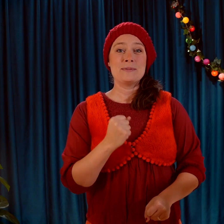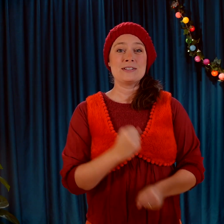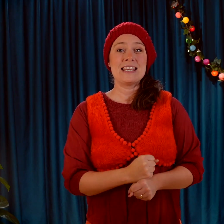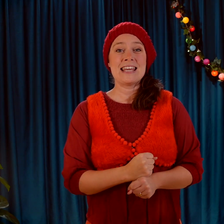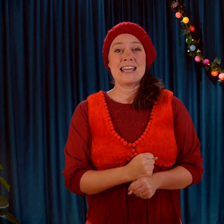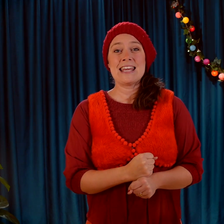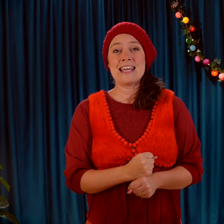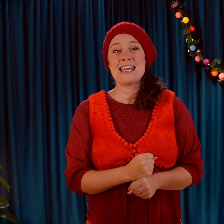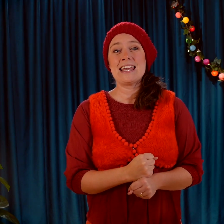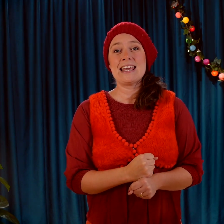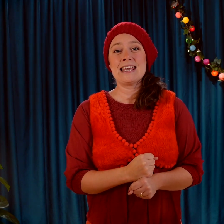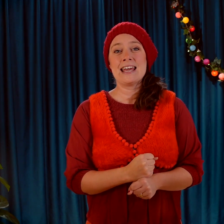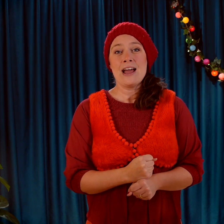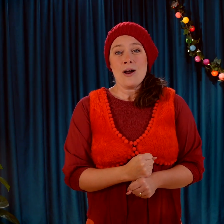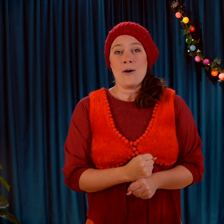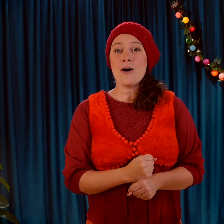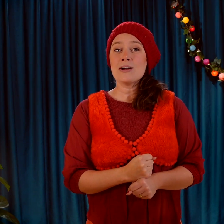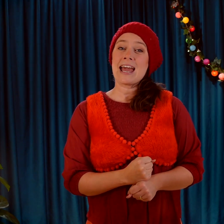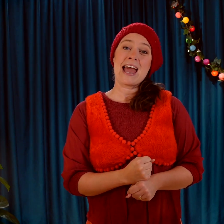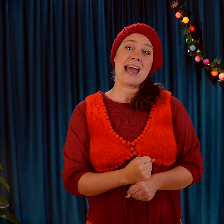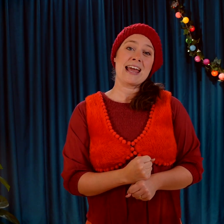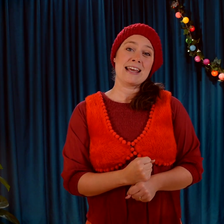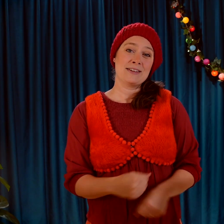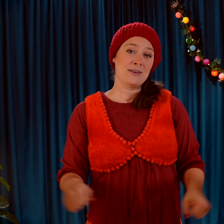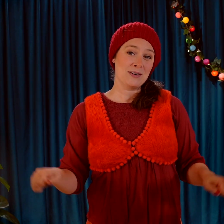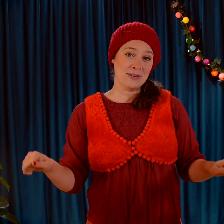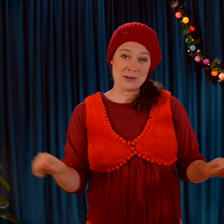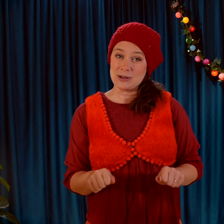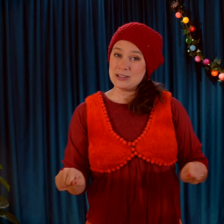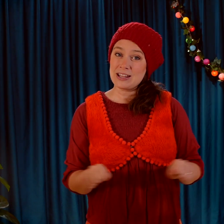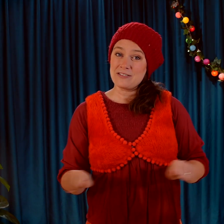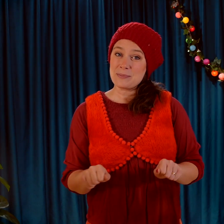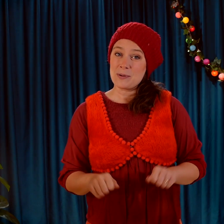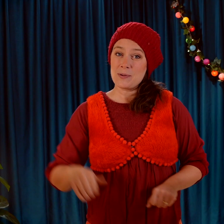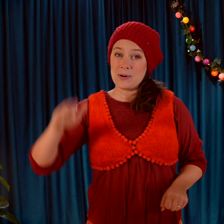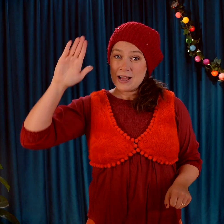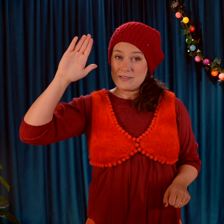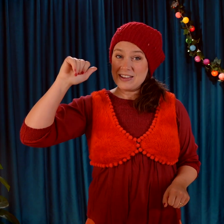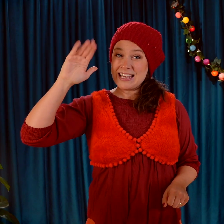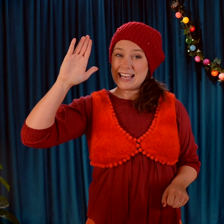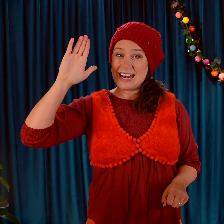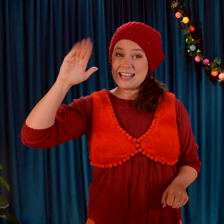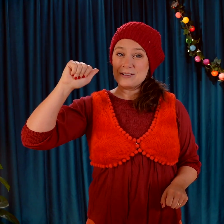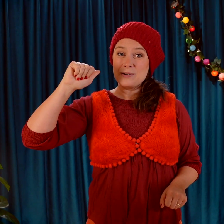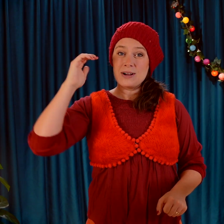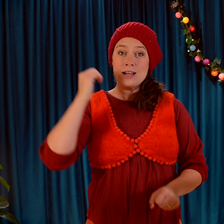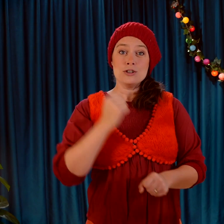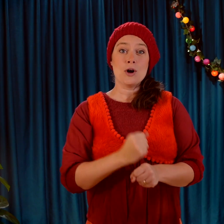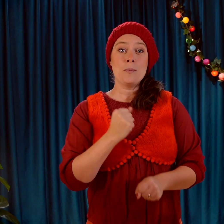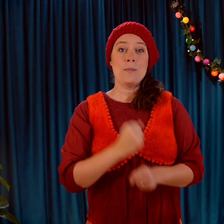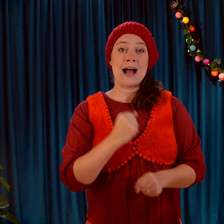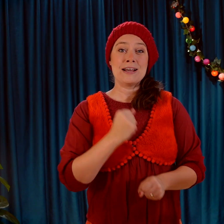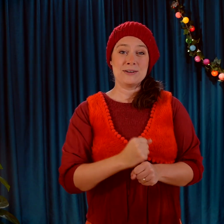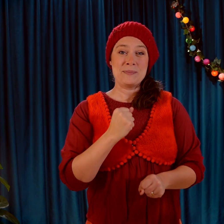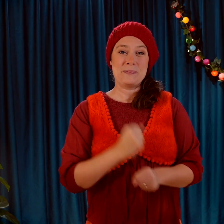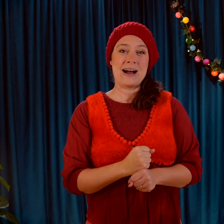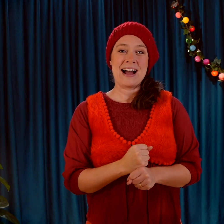musik. Okej då, nu skyndar vi på Vinkar hej då, jobba, jobba